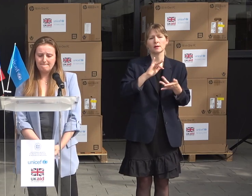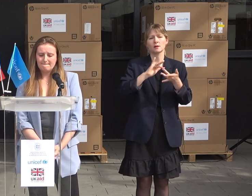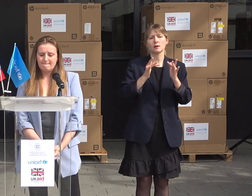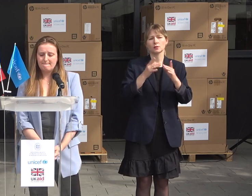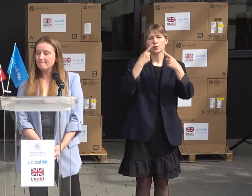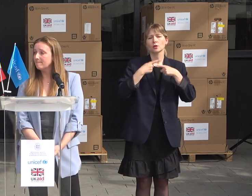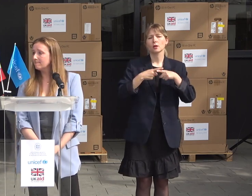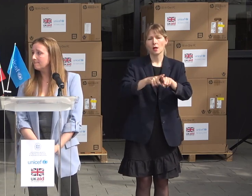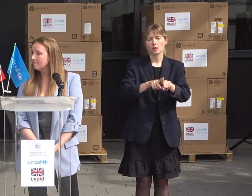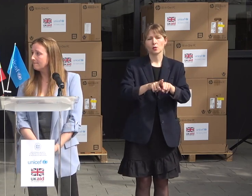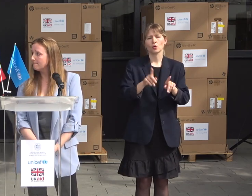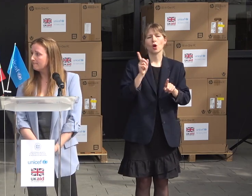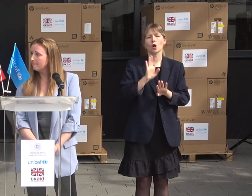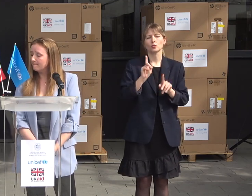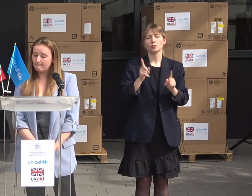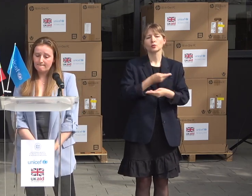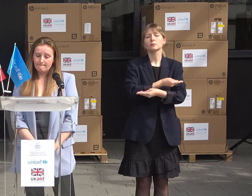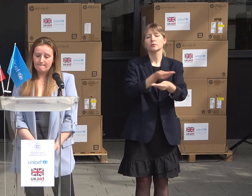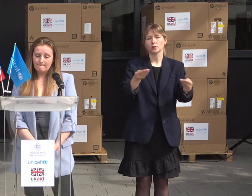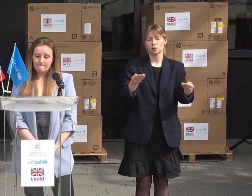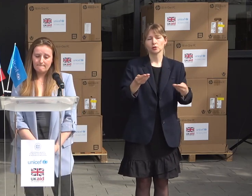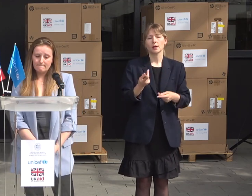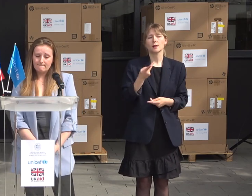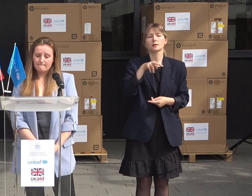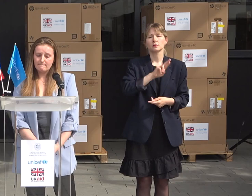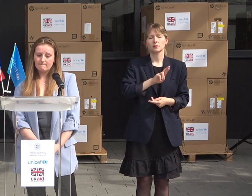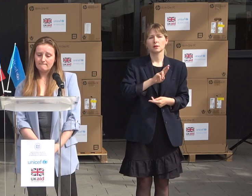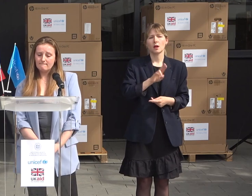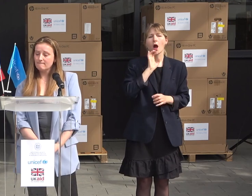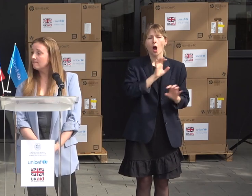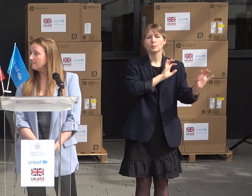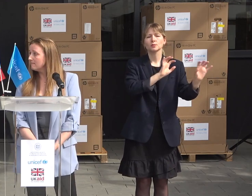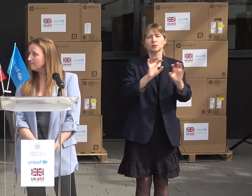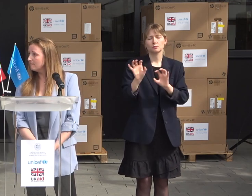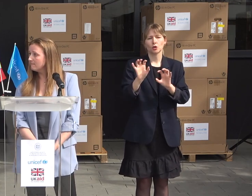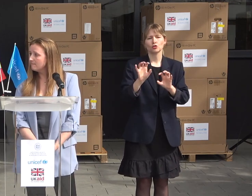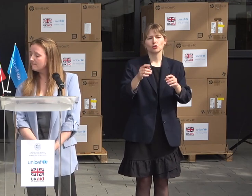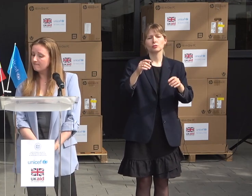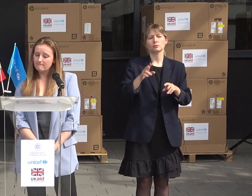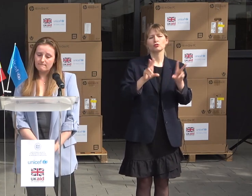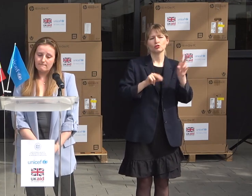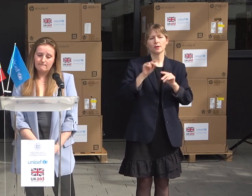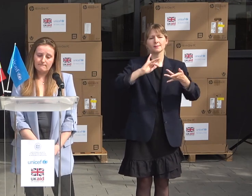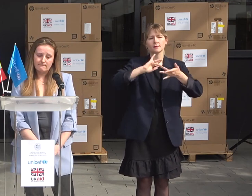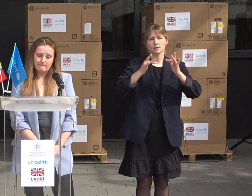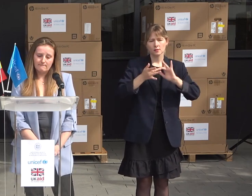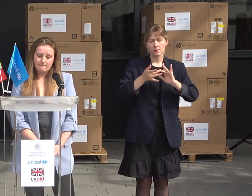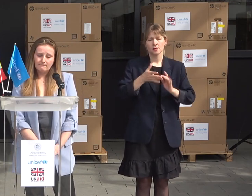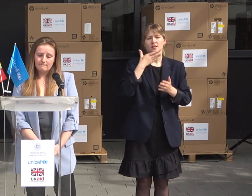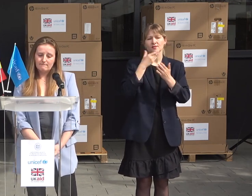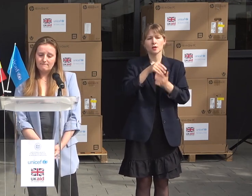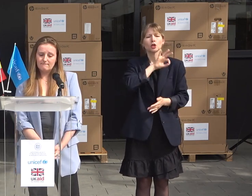pentru asigurarea gestionerii managementului datelor pentru a asigura o digitalizare a serviciilor și pentru,